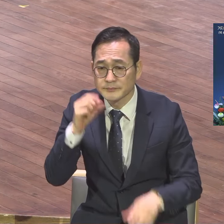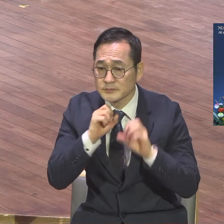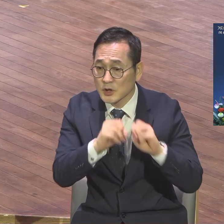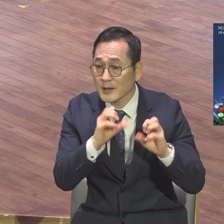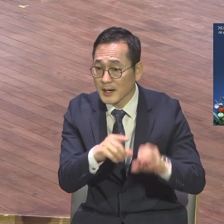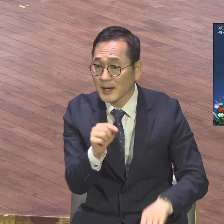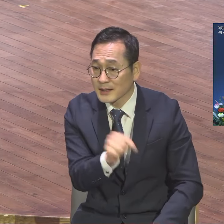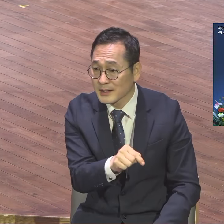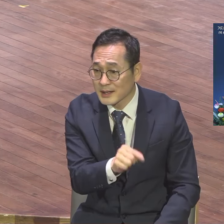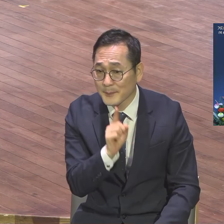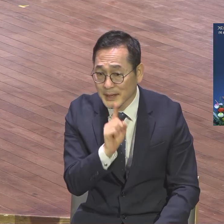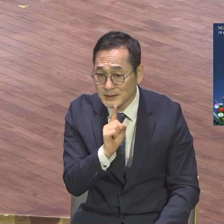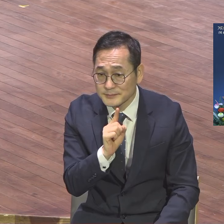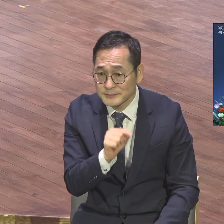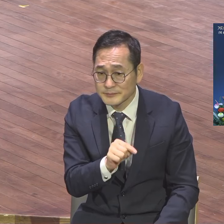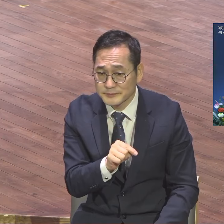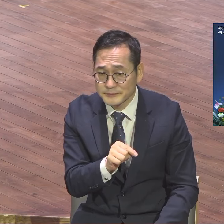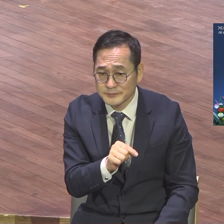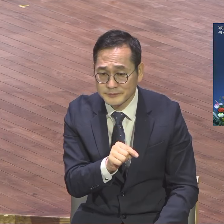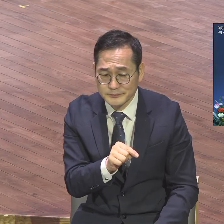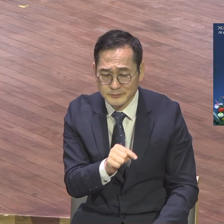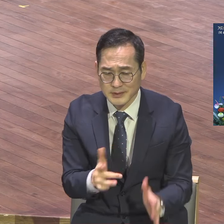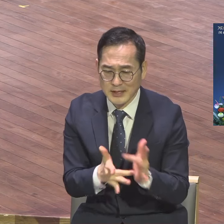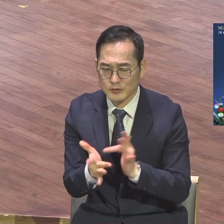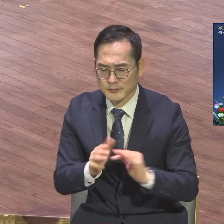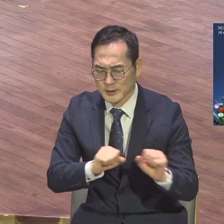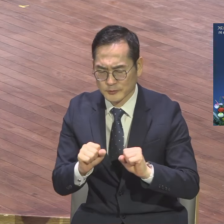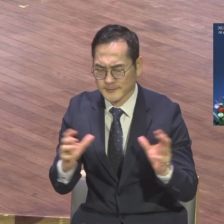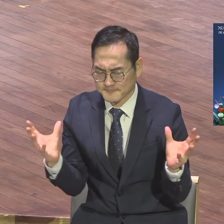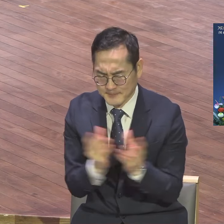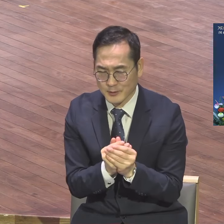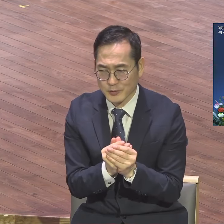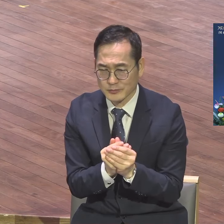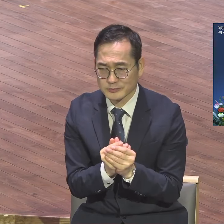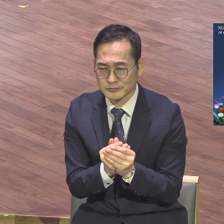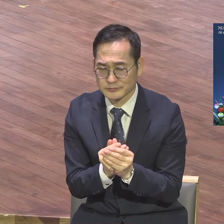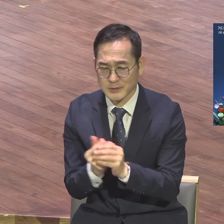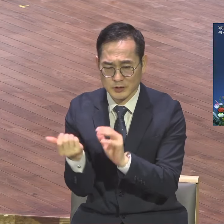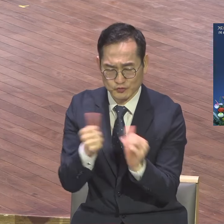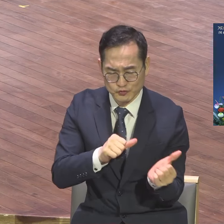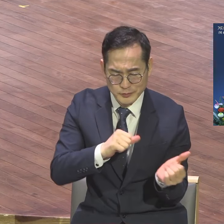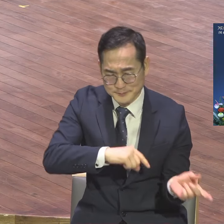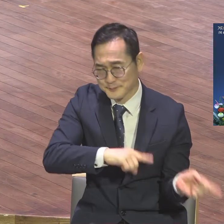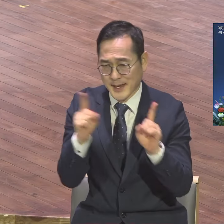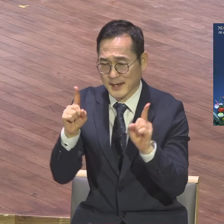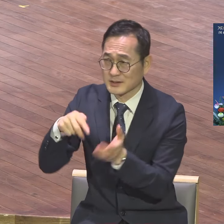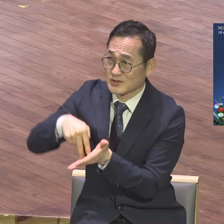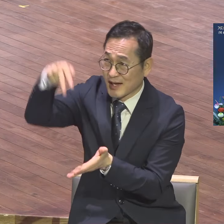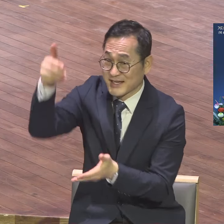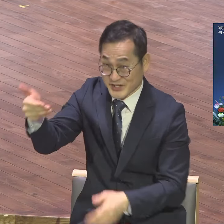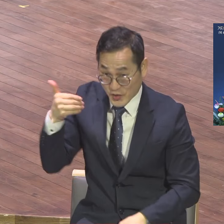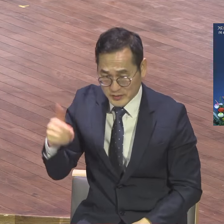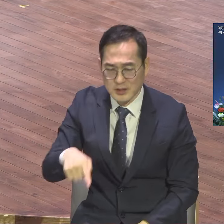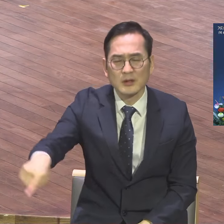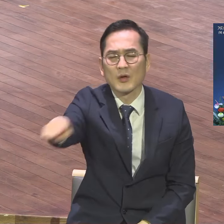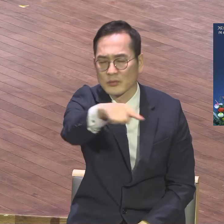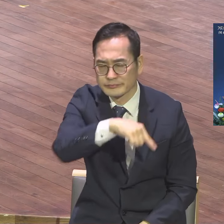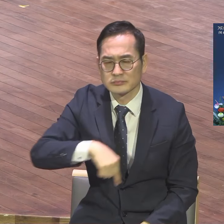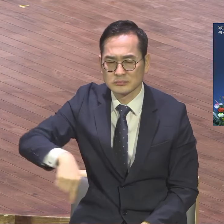공생의 사역을 다 마치고 성천하시기 직전에 우리에게 이 땅에 남아있을 동안에 우리가 해야 될